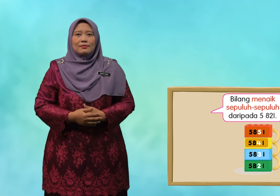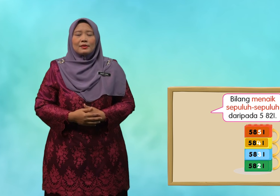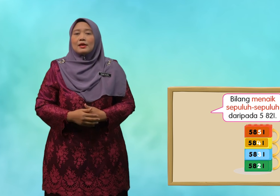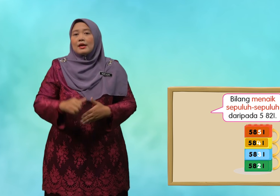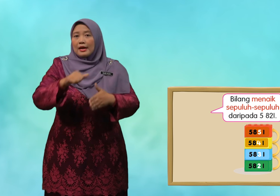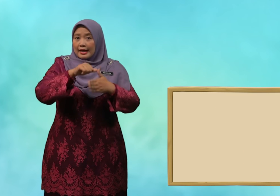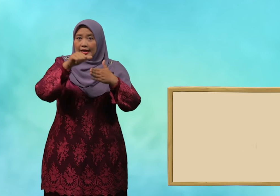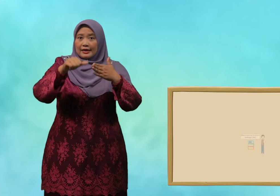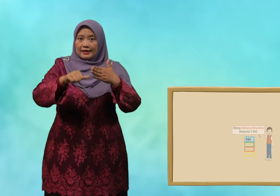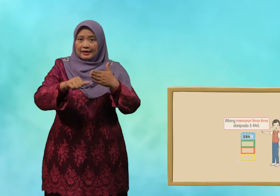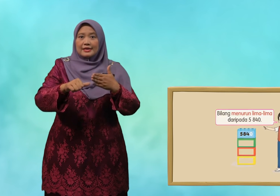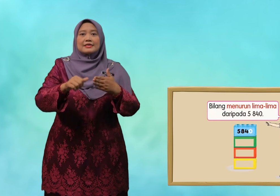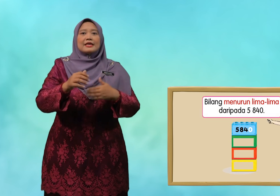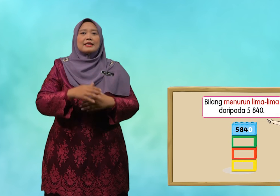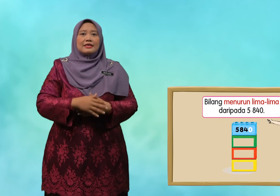akhir sekali